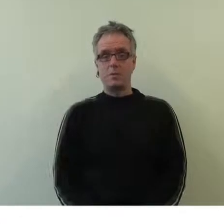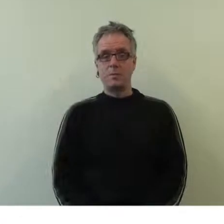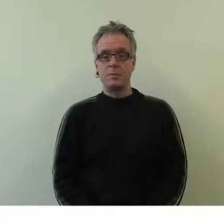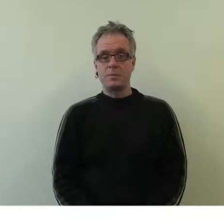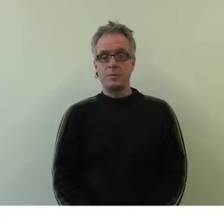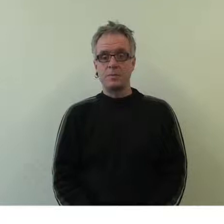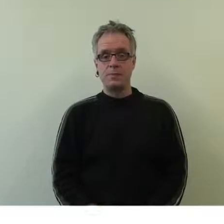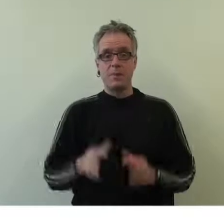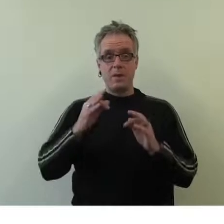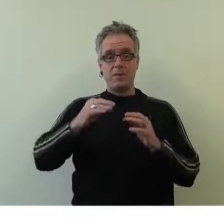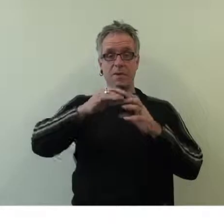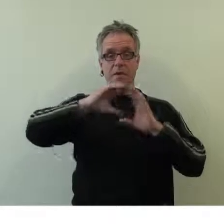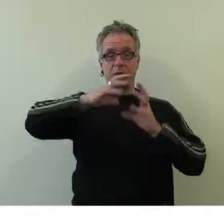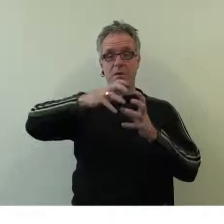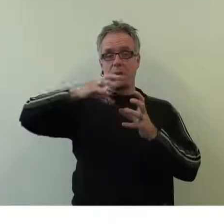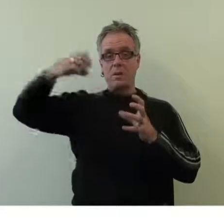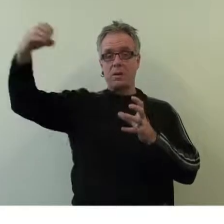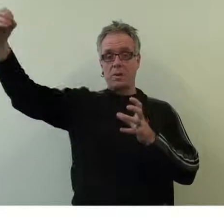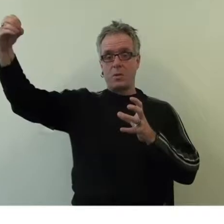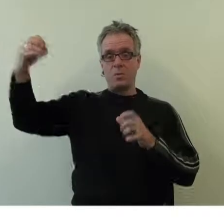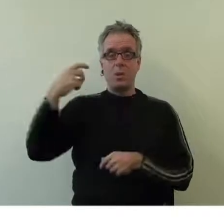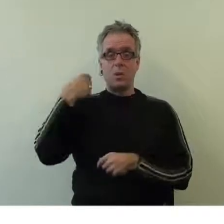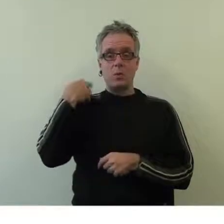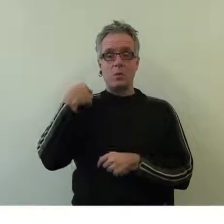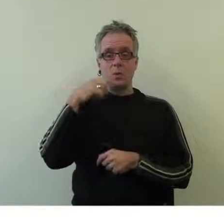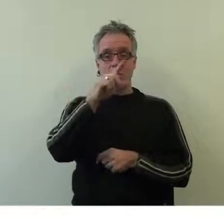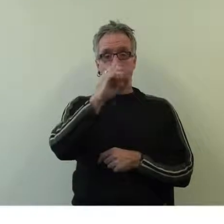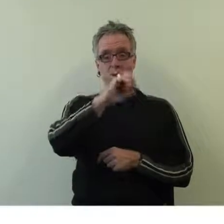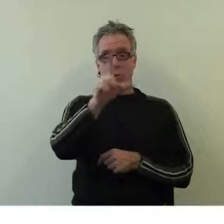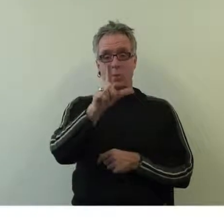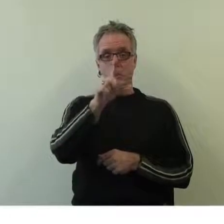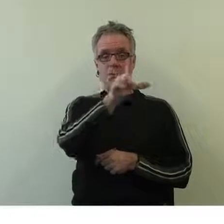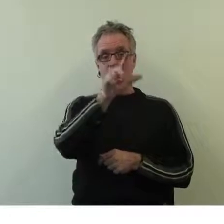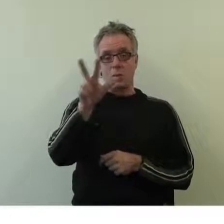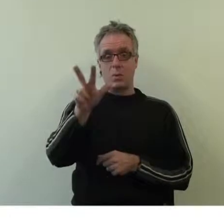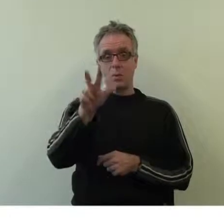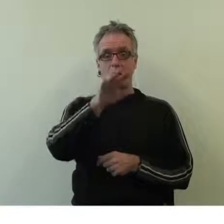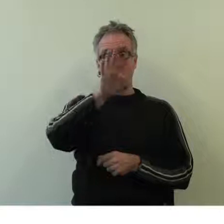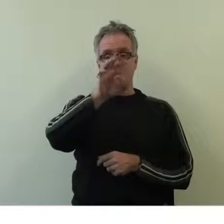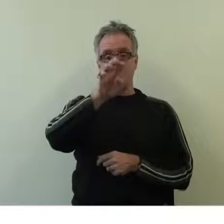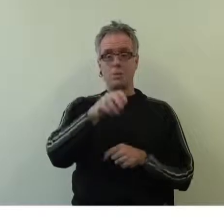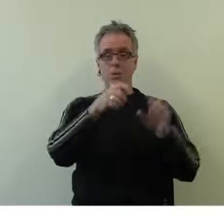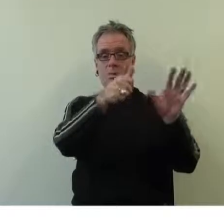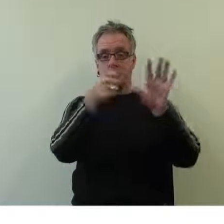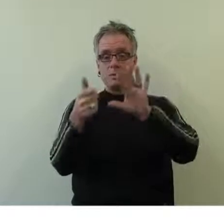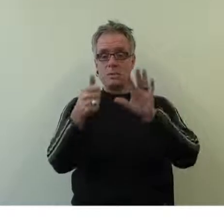Pour le Planétarium, au 02 23 40 66 68